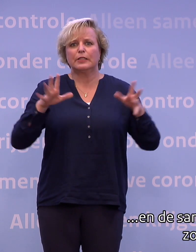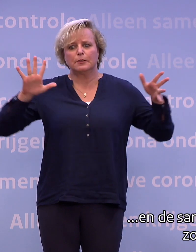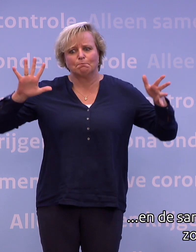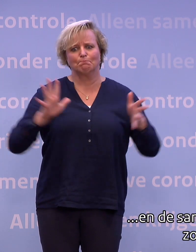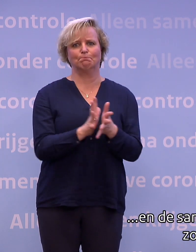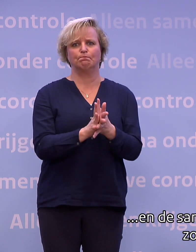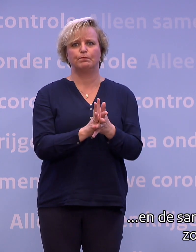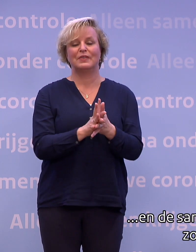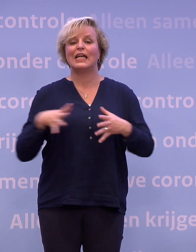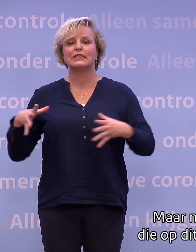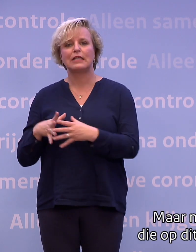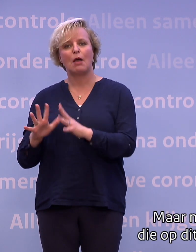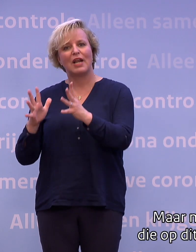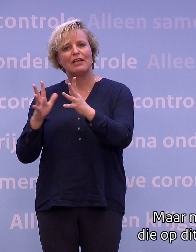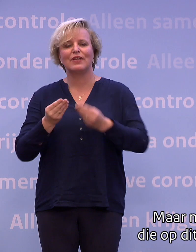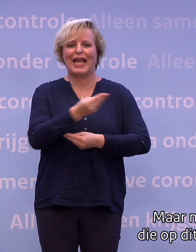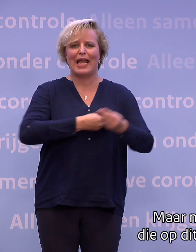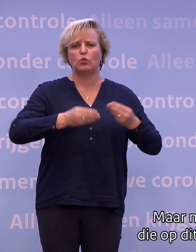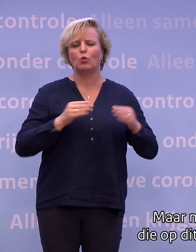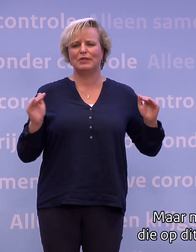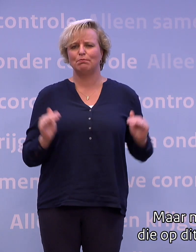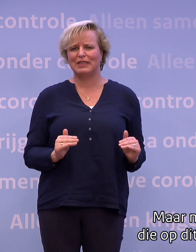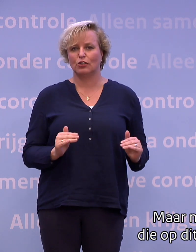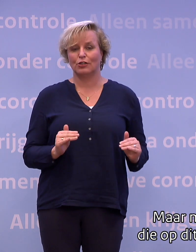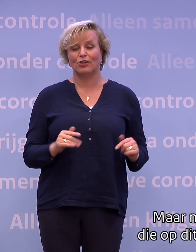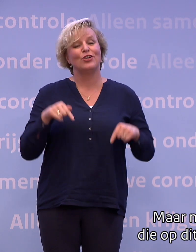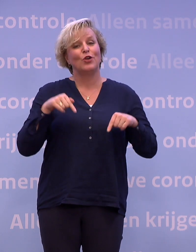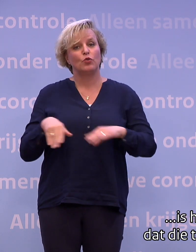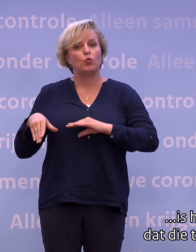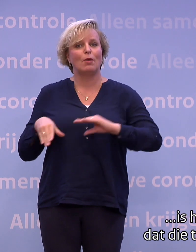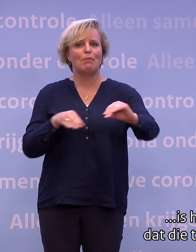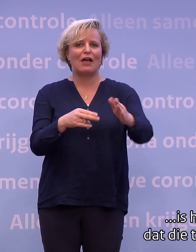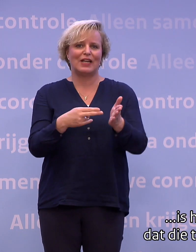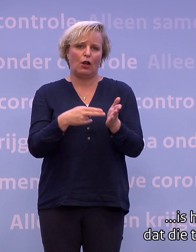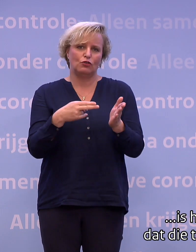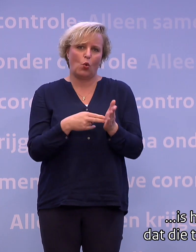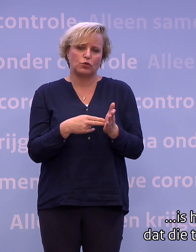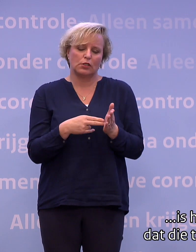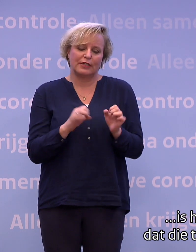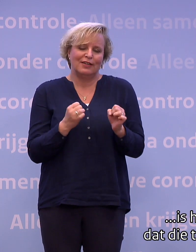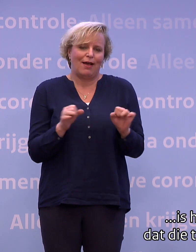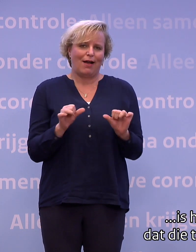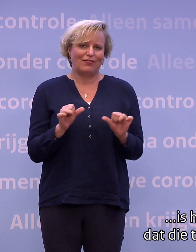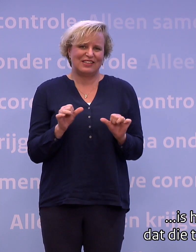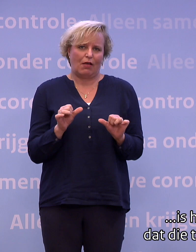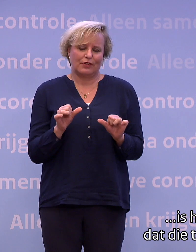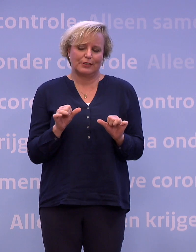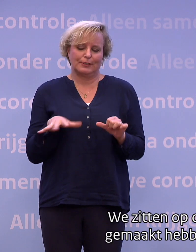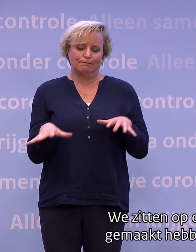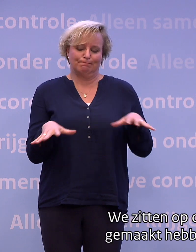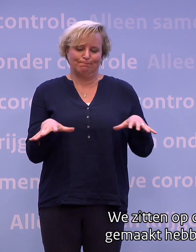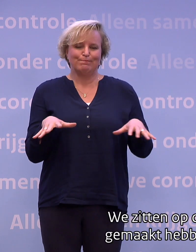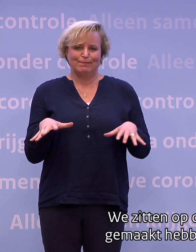de economie zo min mogelijk. Maar met de maatregelen die op dit moment nodig zijn, is het onvermijdelijk dat die toch geraakt worden.